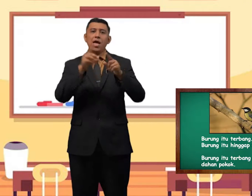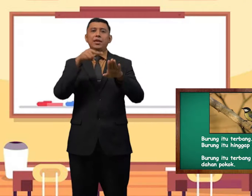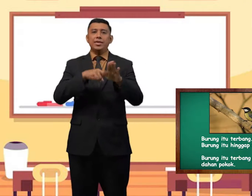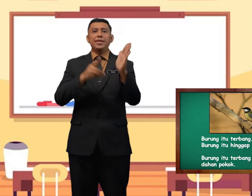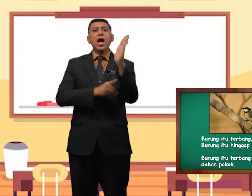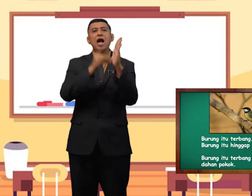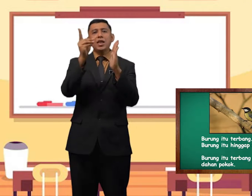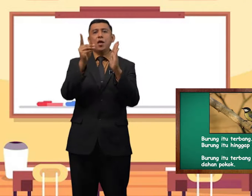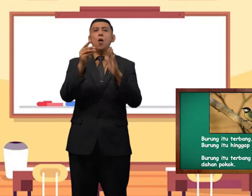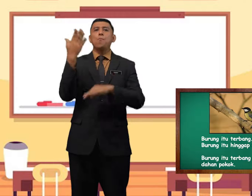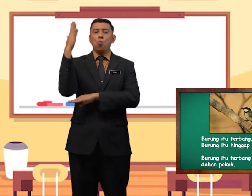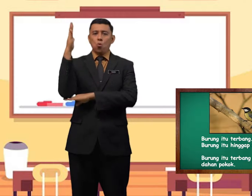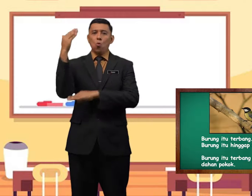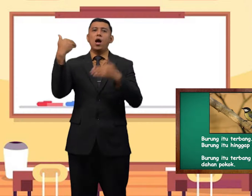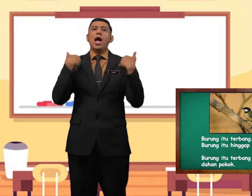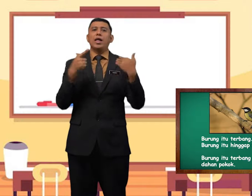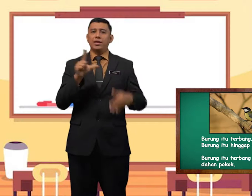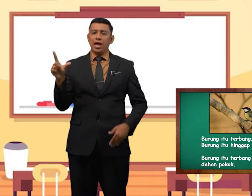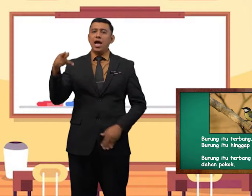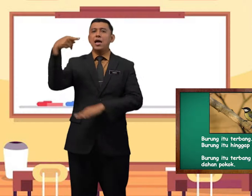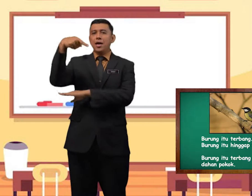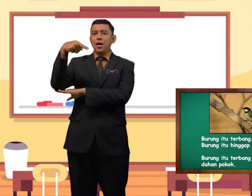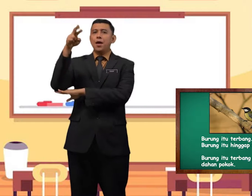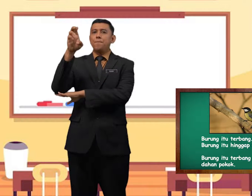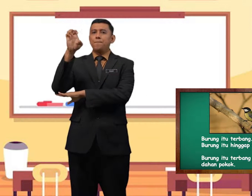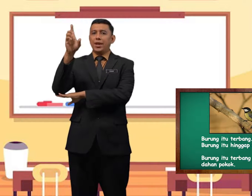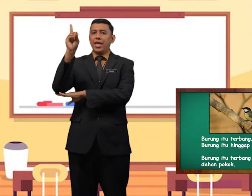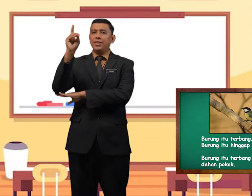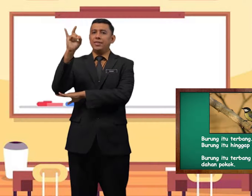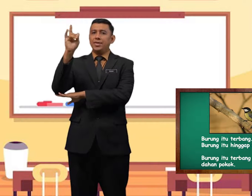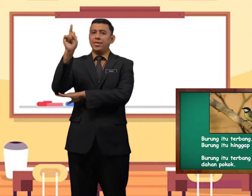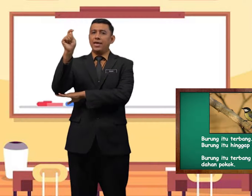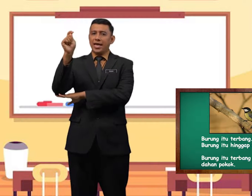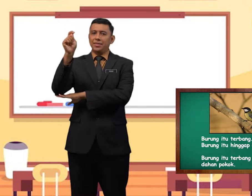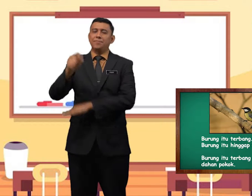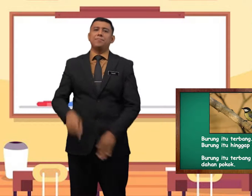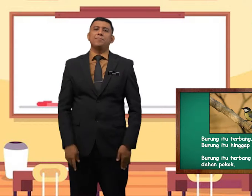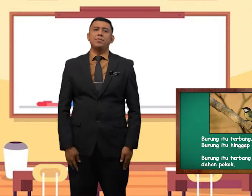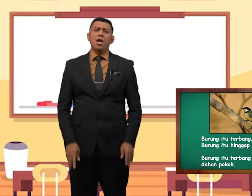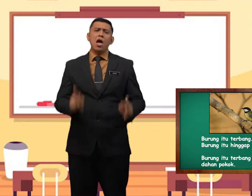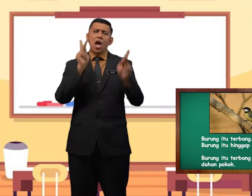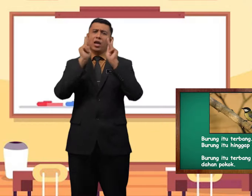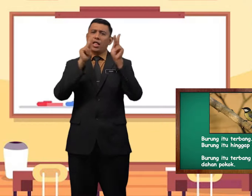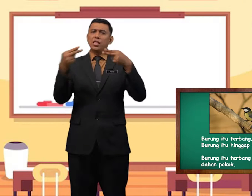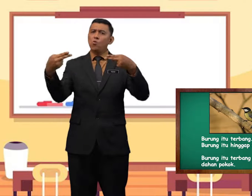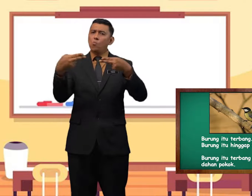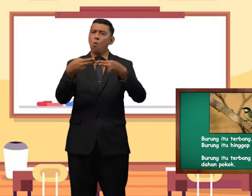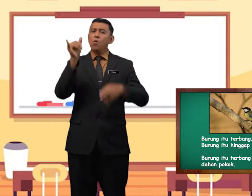di dahan pokok adalah predikat. kata hubung